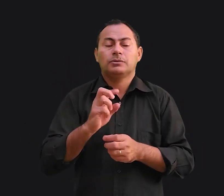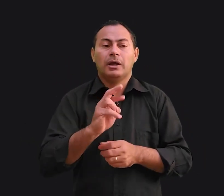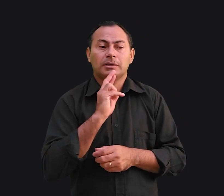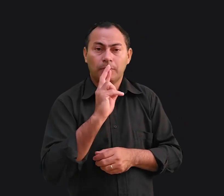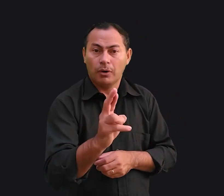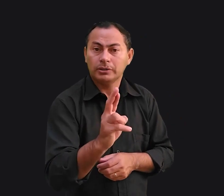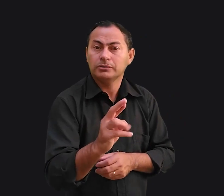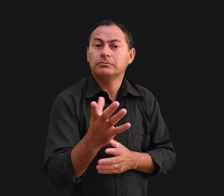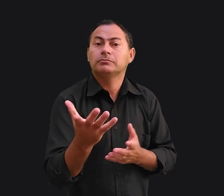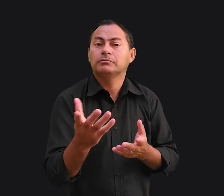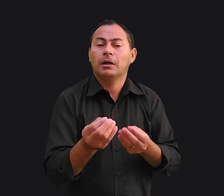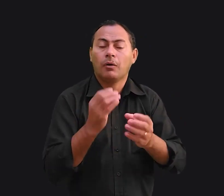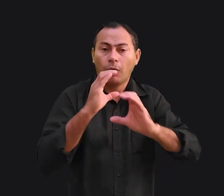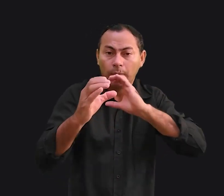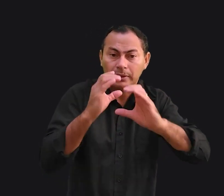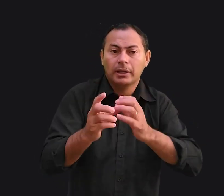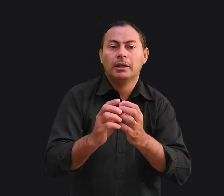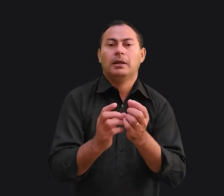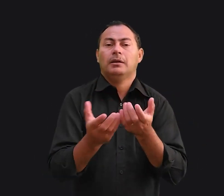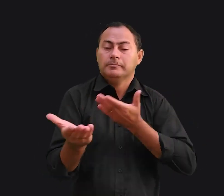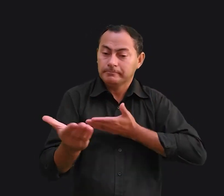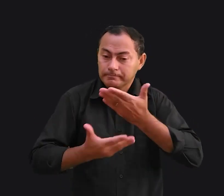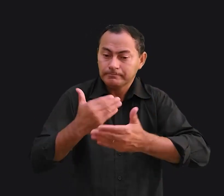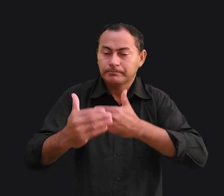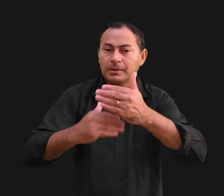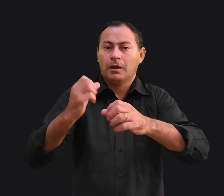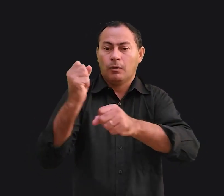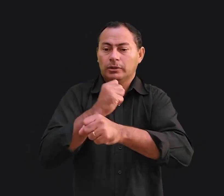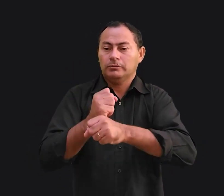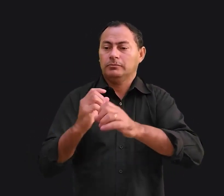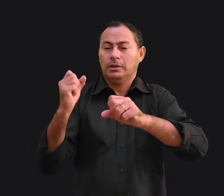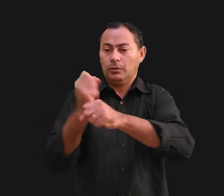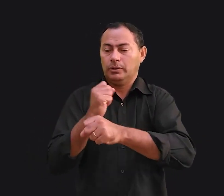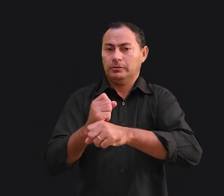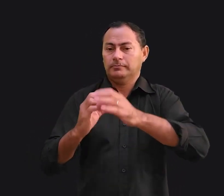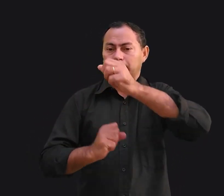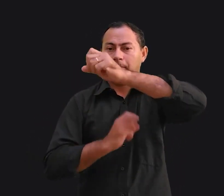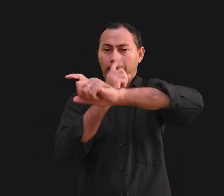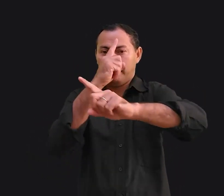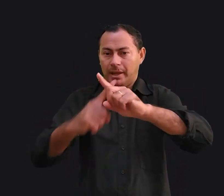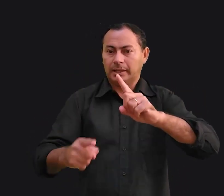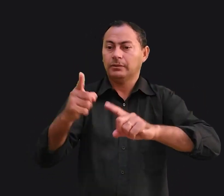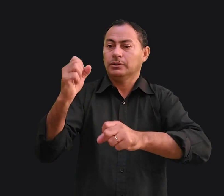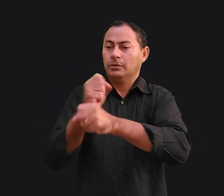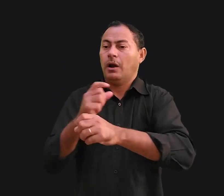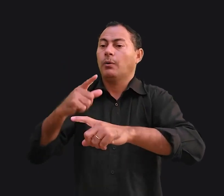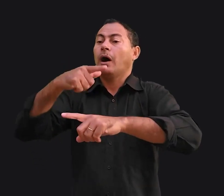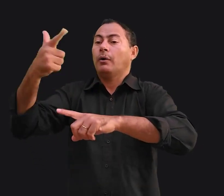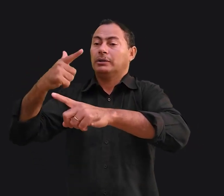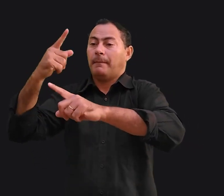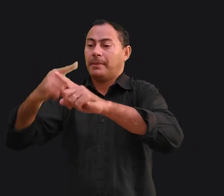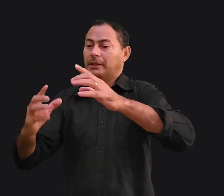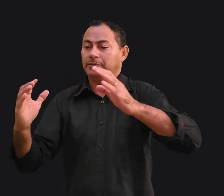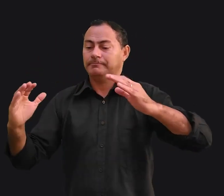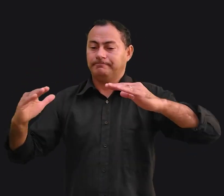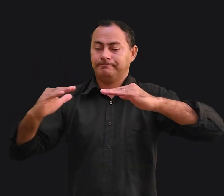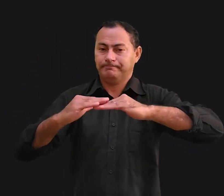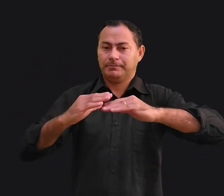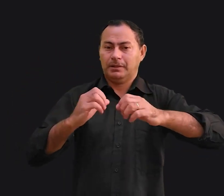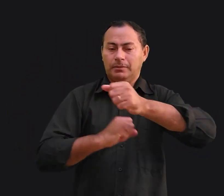responde. Comunicar-se é como construir uma ponte. Eu construo metade e você a outra metade. Eu